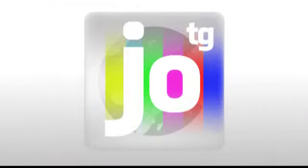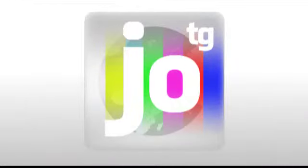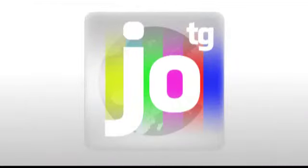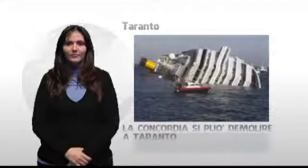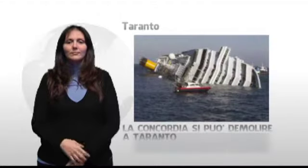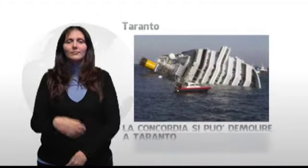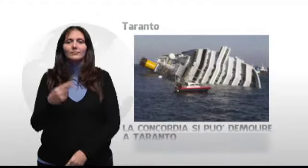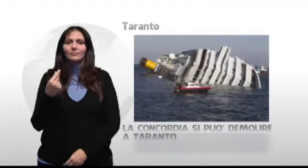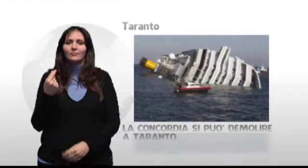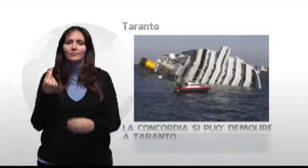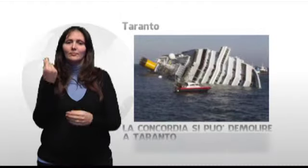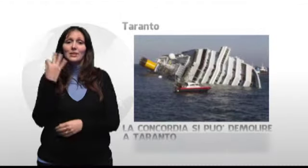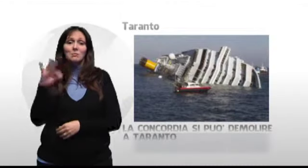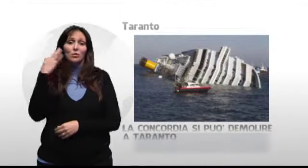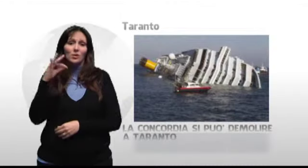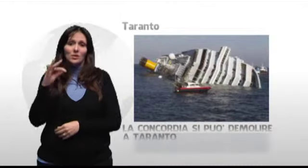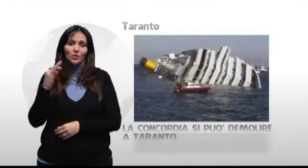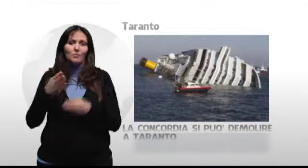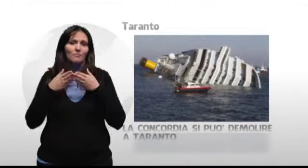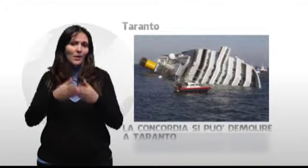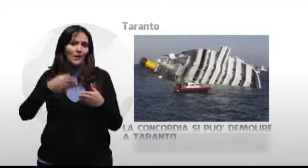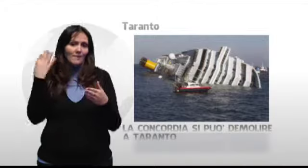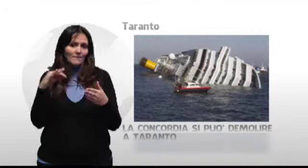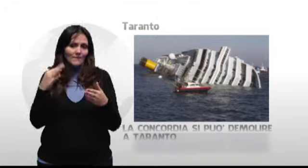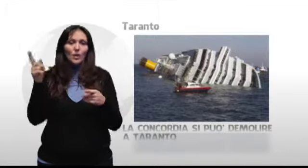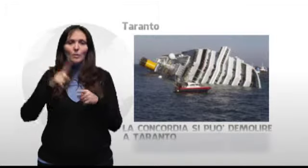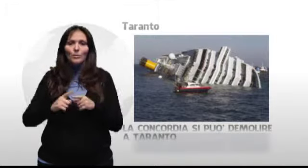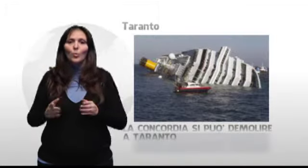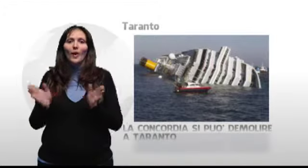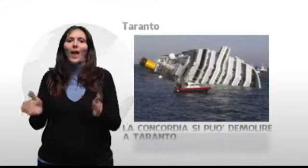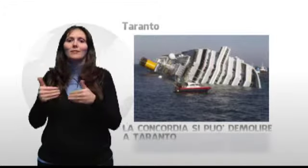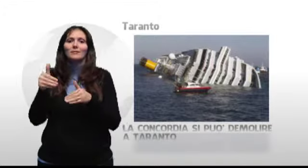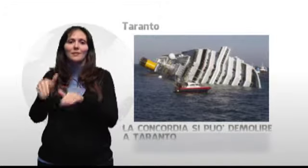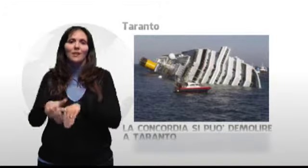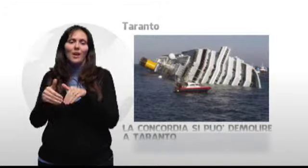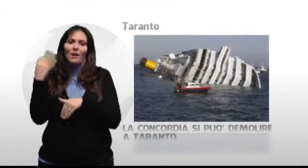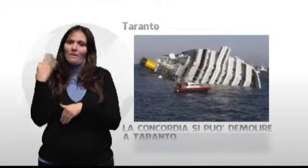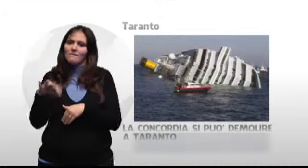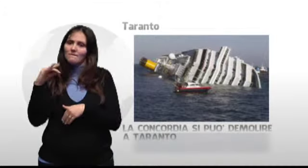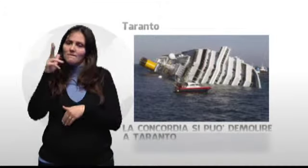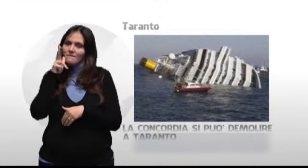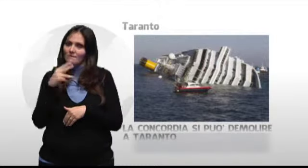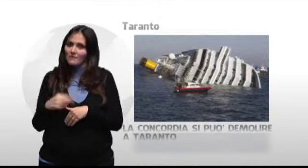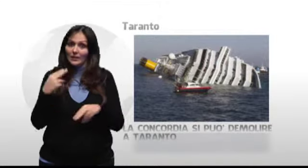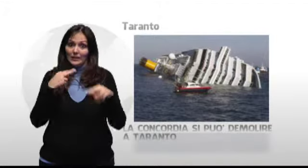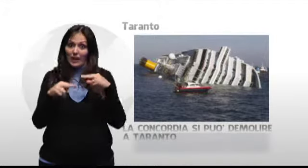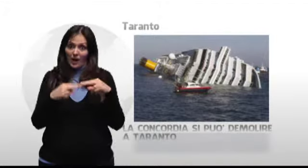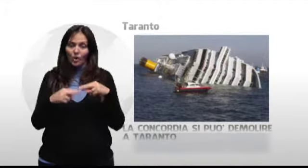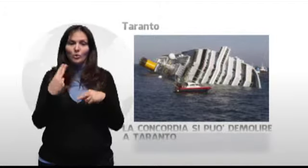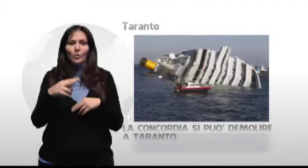In nome della grande specializzazione navalmeccanica e cantieristica di Taranto, Asso Logistica, in una lettera inviata al